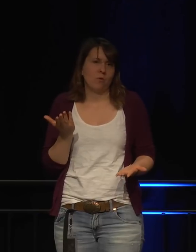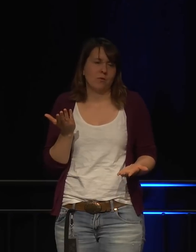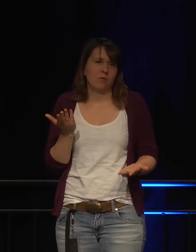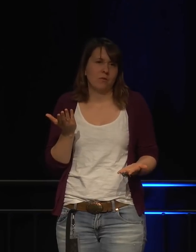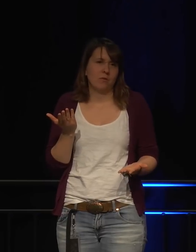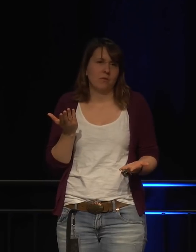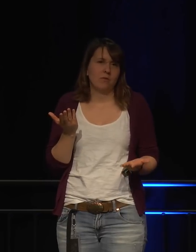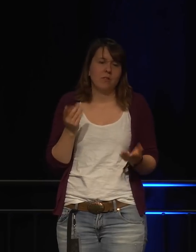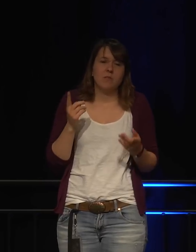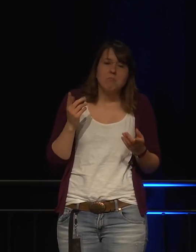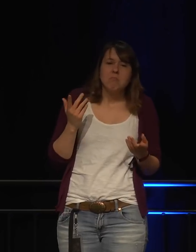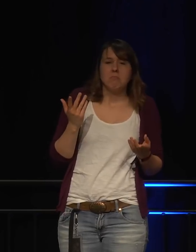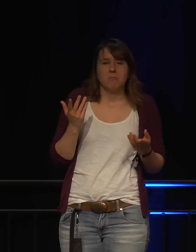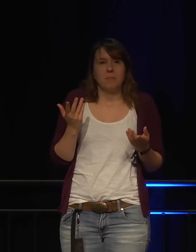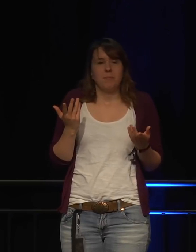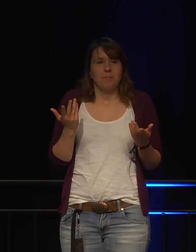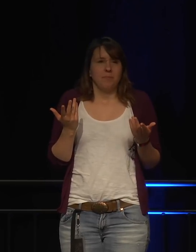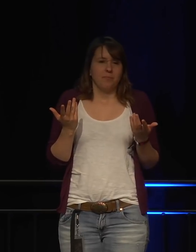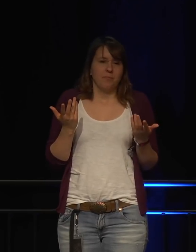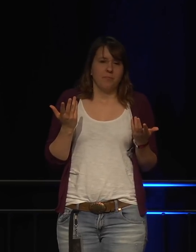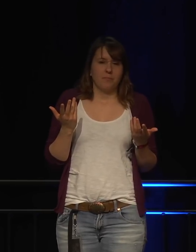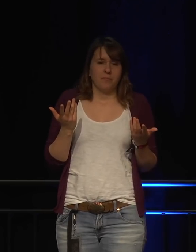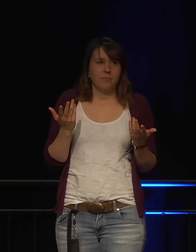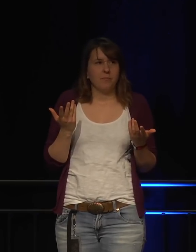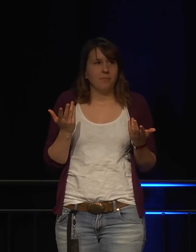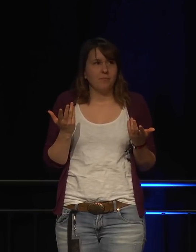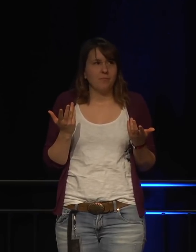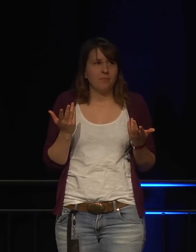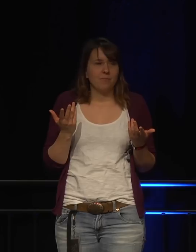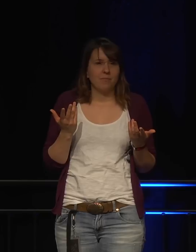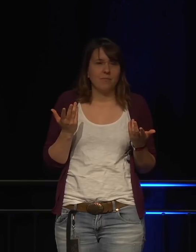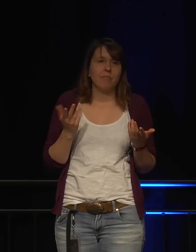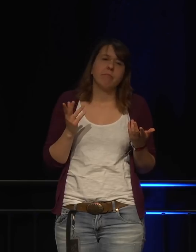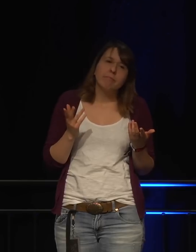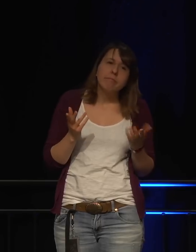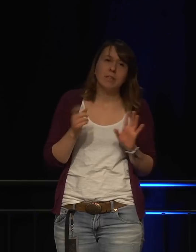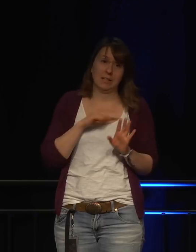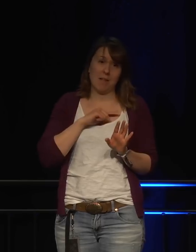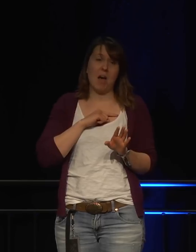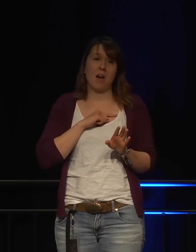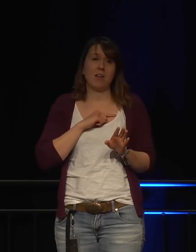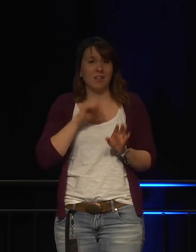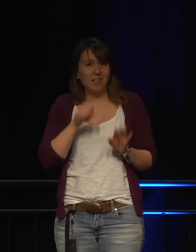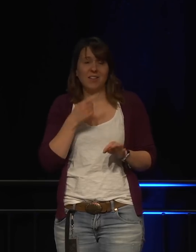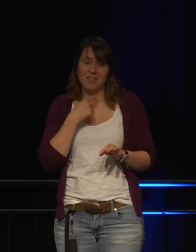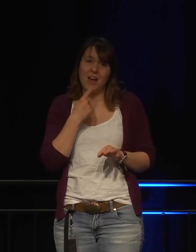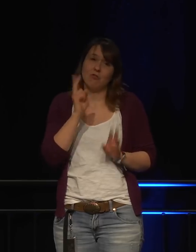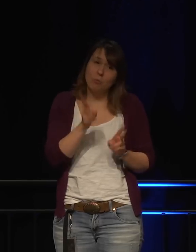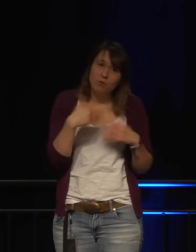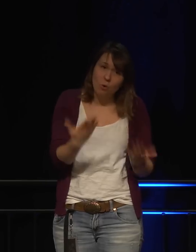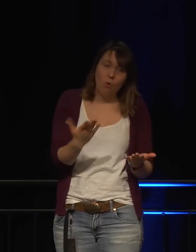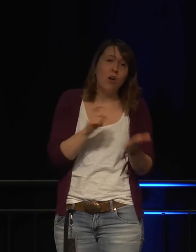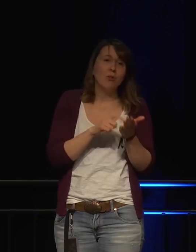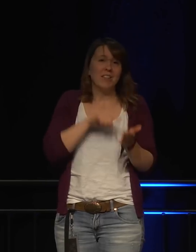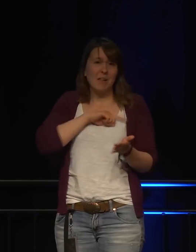Wissen im Feld der IT-Sicherheit. Und das habe